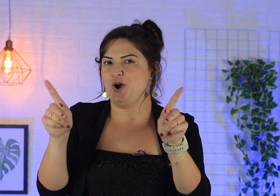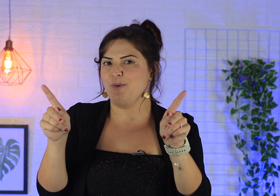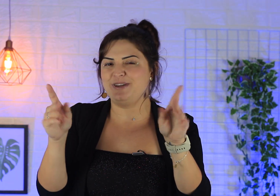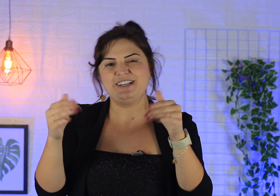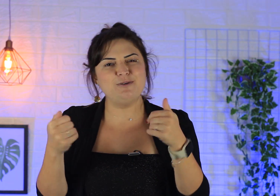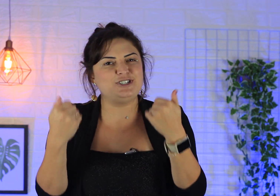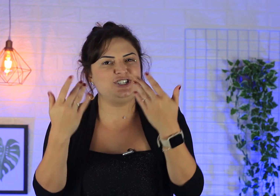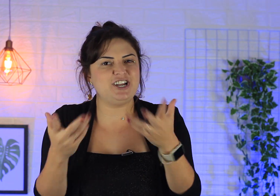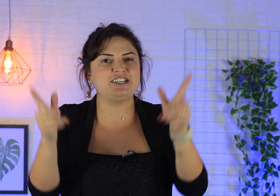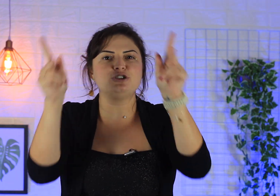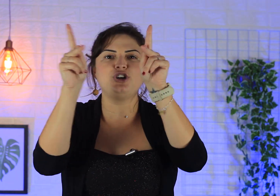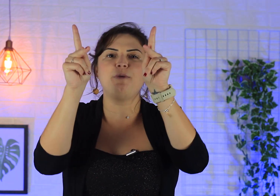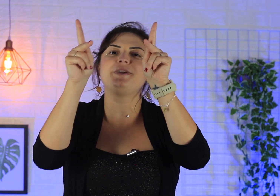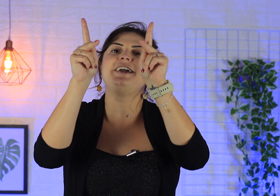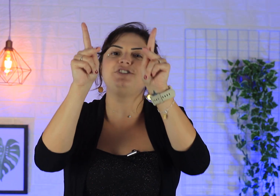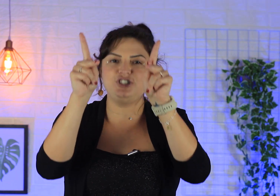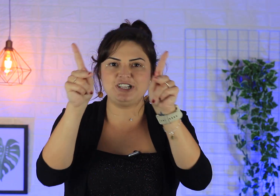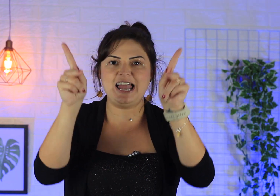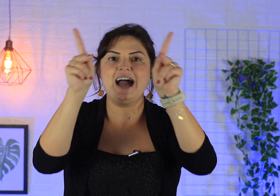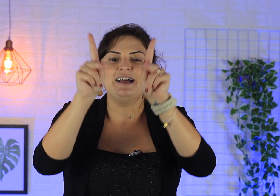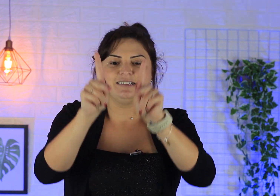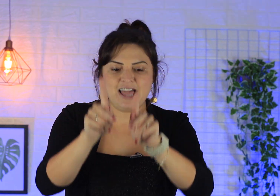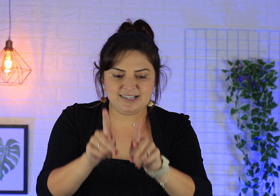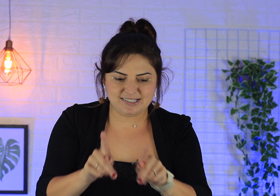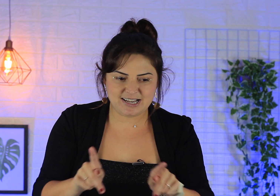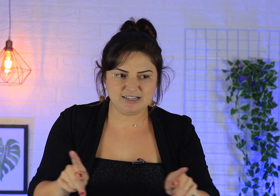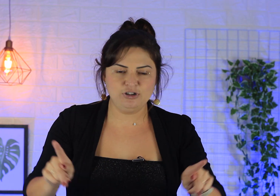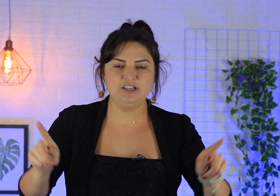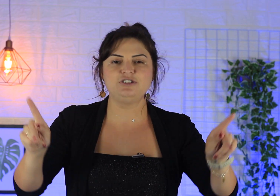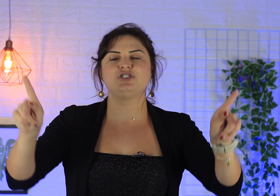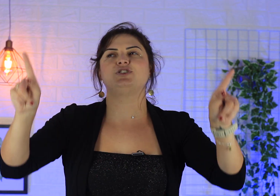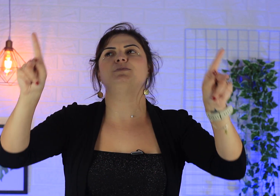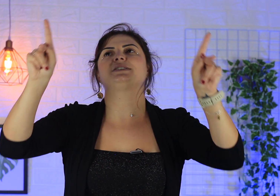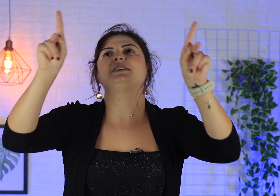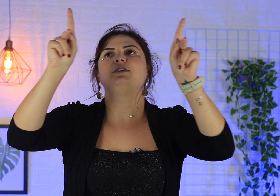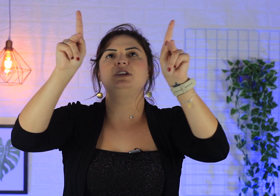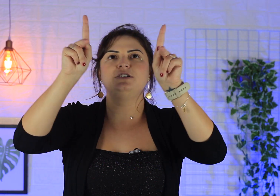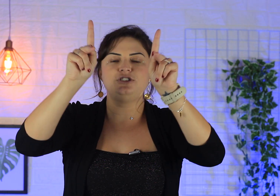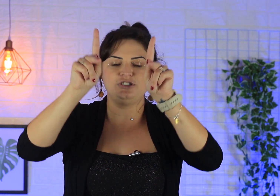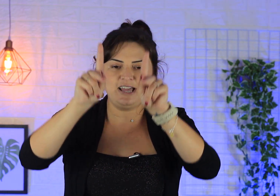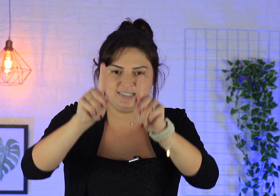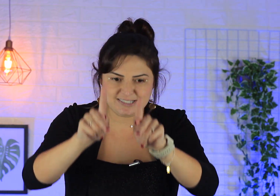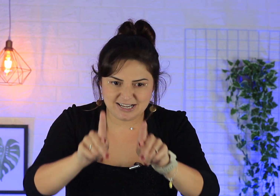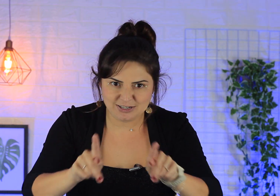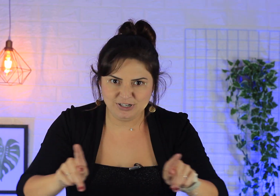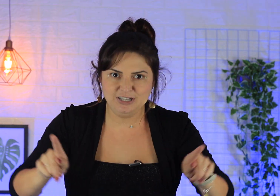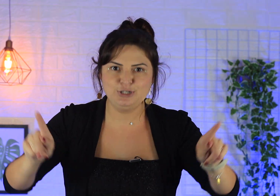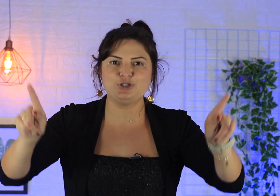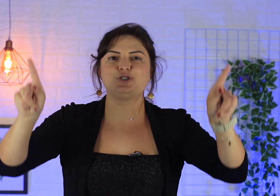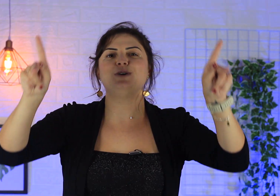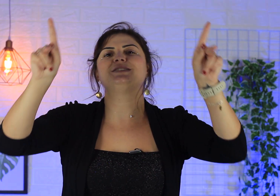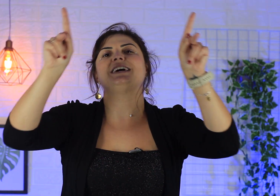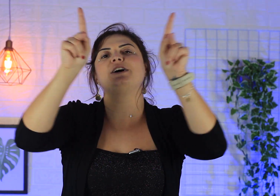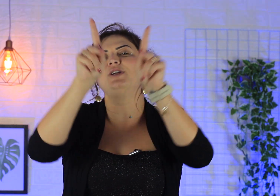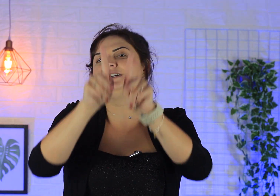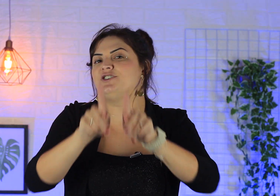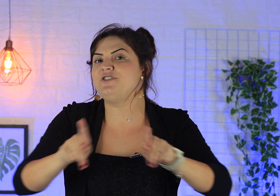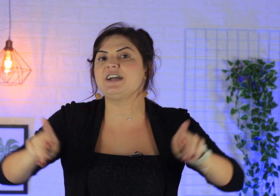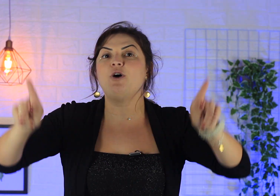shopping. Então a gente entra no shopping e aí a gente tá lá, desce escada rolante, sobe escada rolante, desce escada rolante, sobe escada rolante e fica